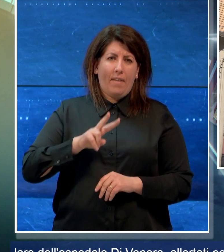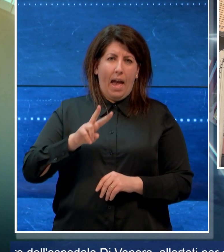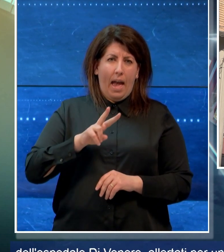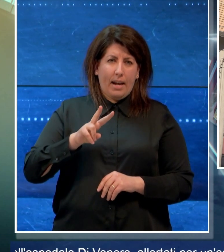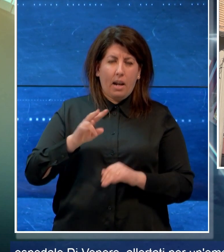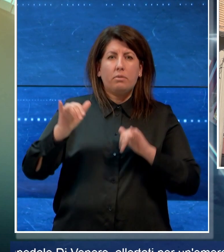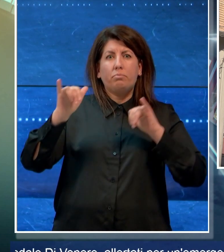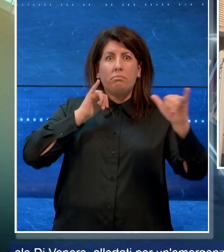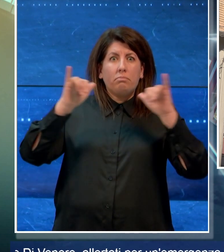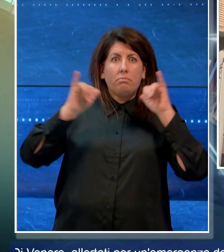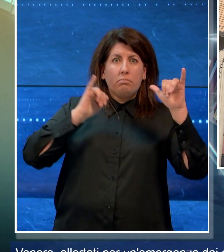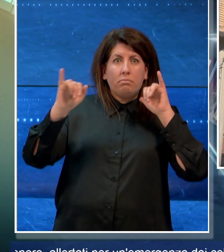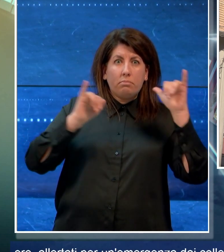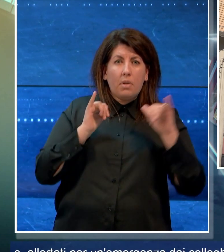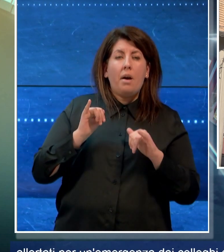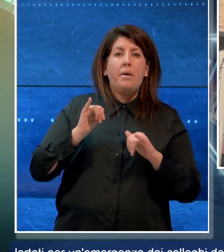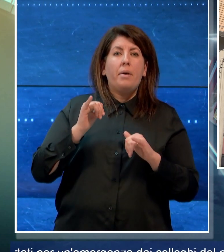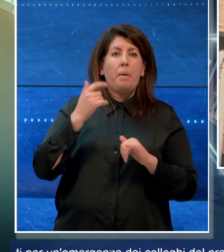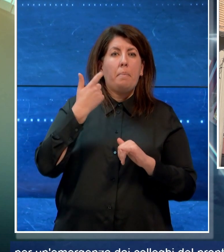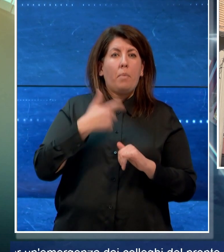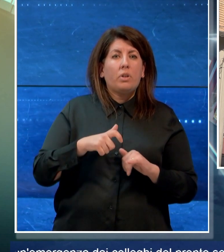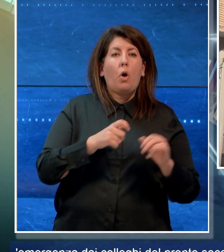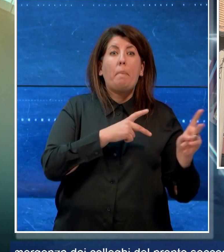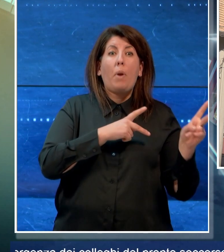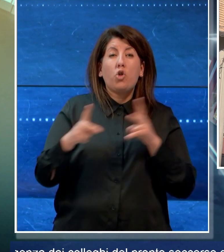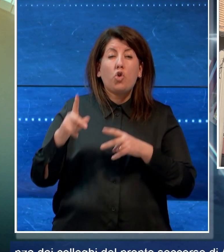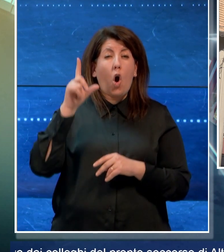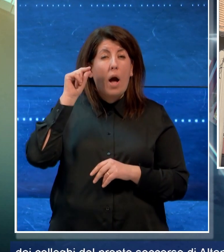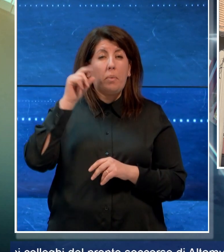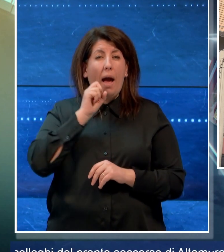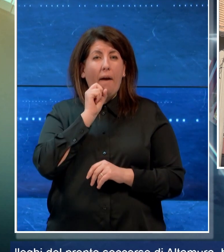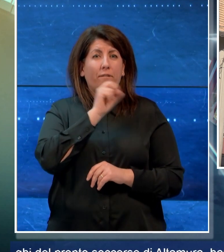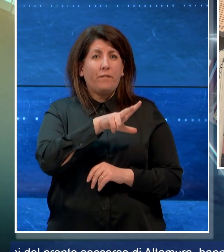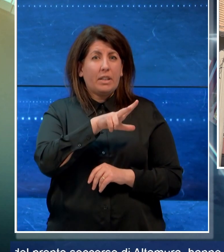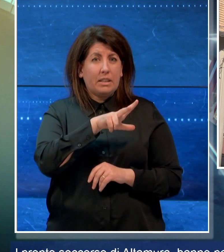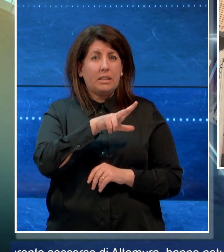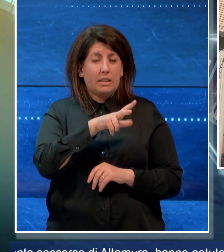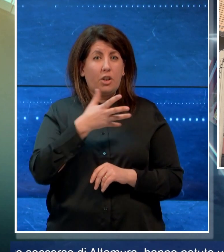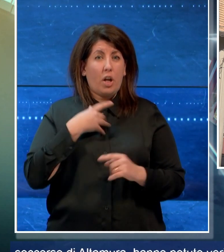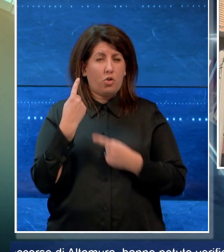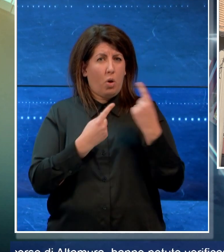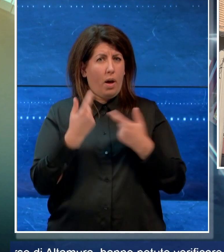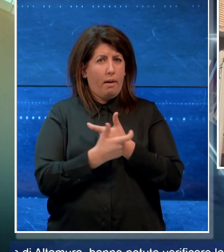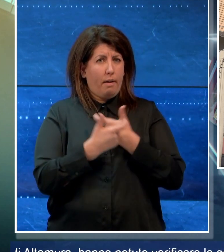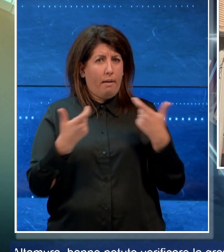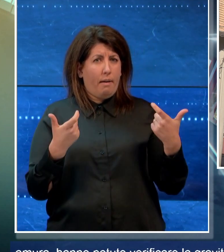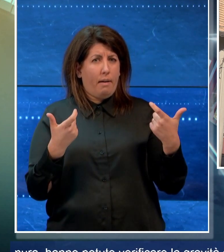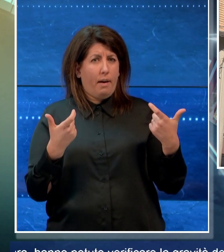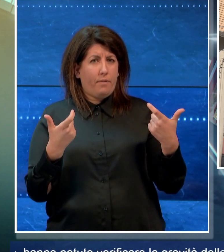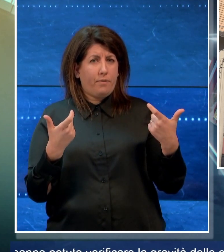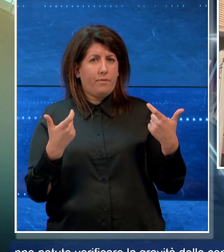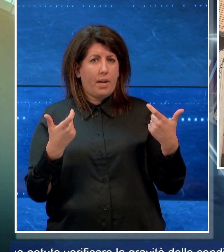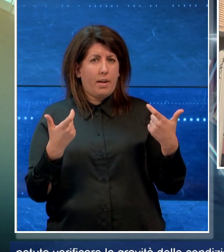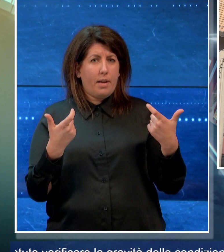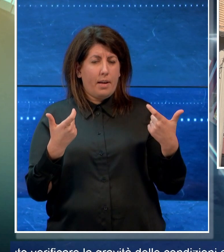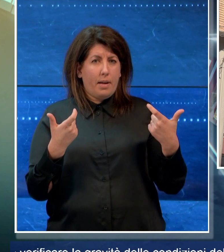emergenza dai colleghi del pronto soccorso di Altamura, hanno potuto verificare la gravità